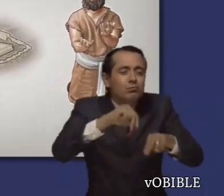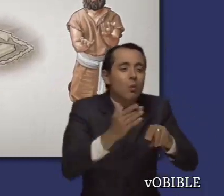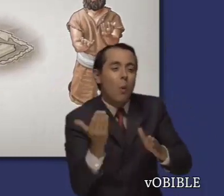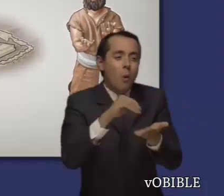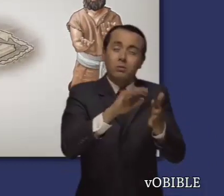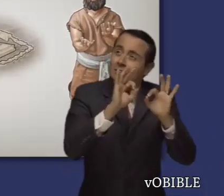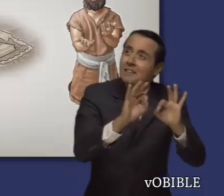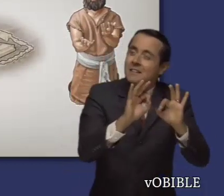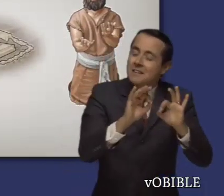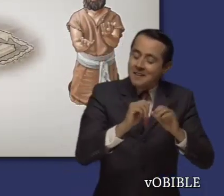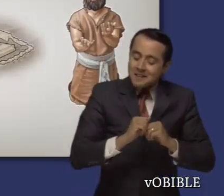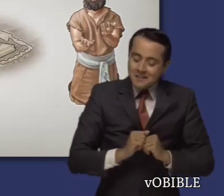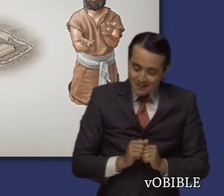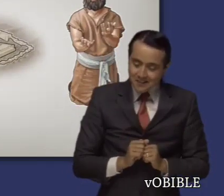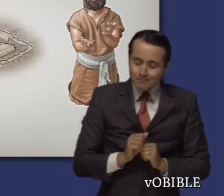un Dios leal y misericordioso.